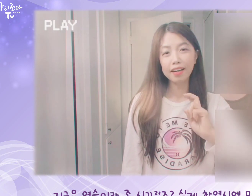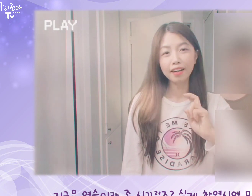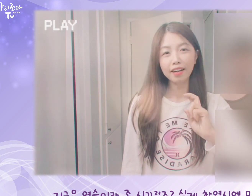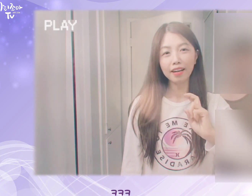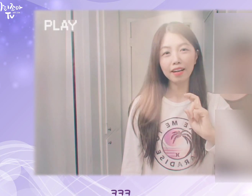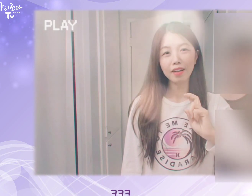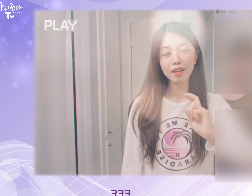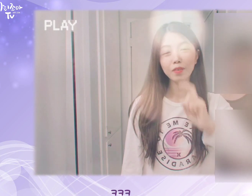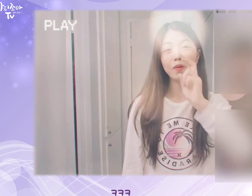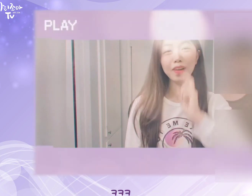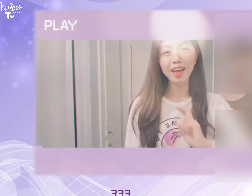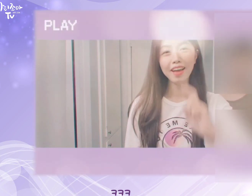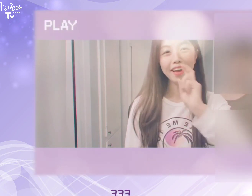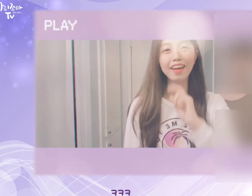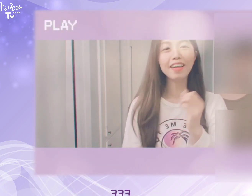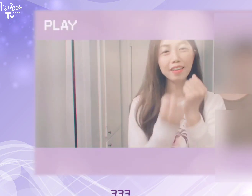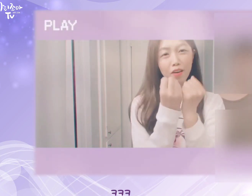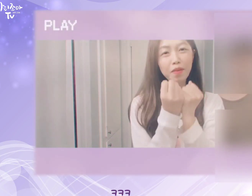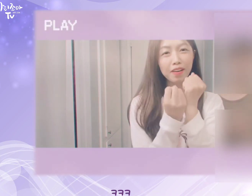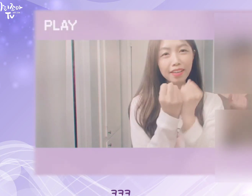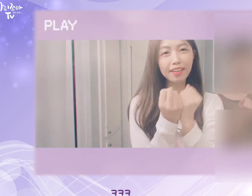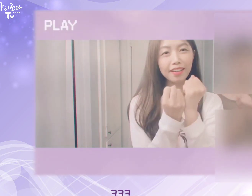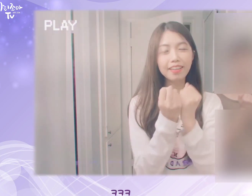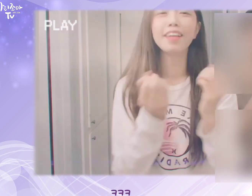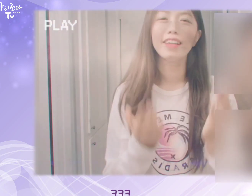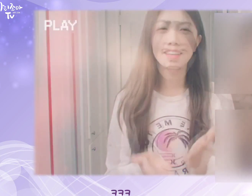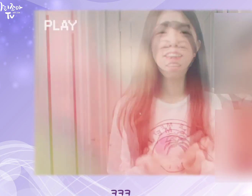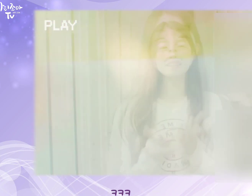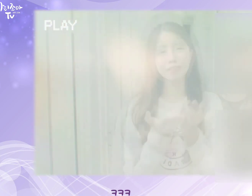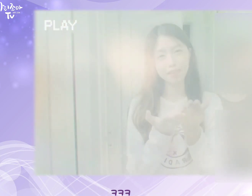노래. 노래. 설명을. 해드리겠습니다.